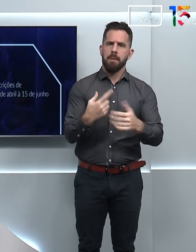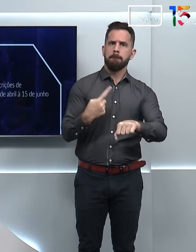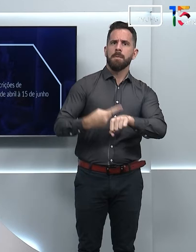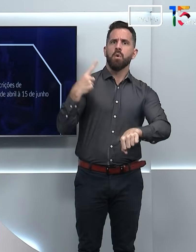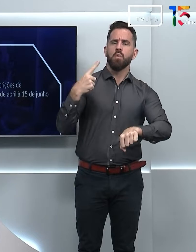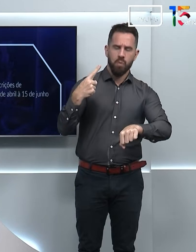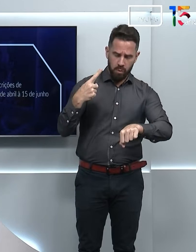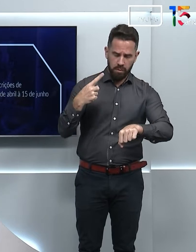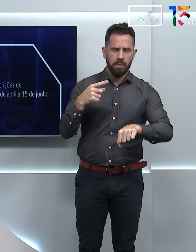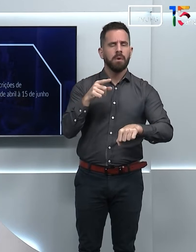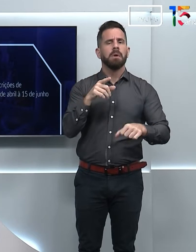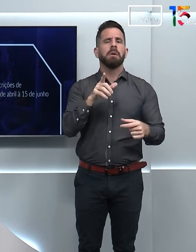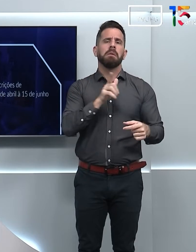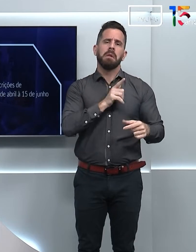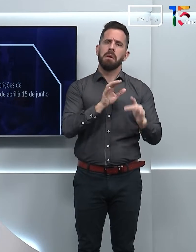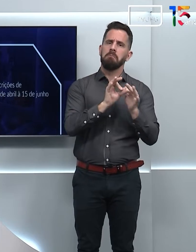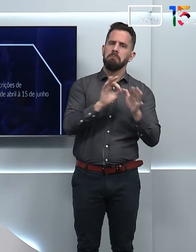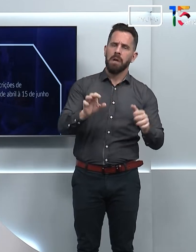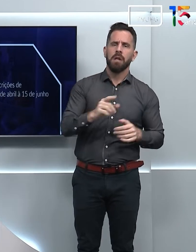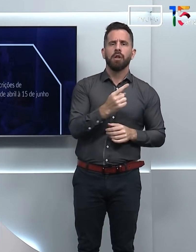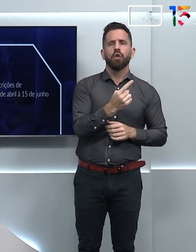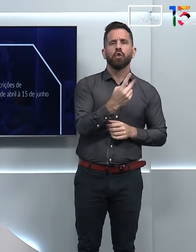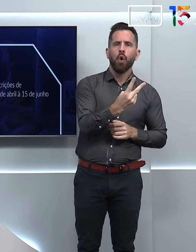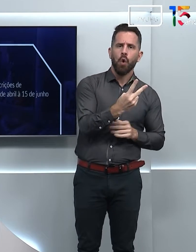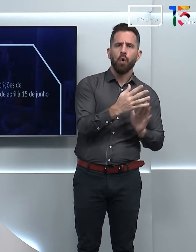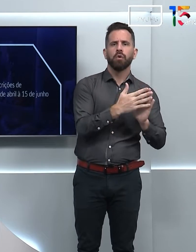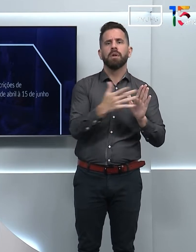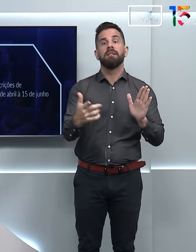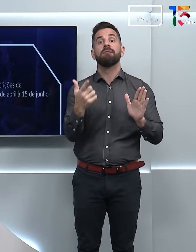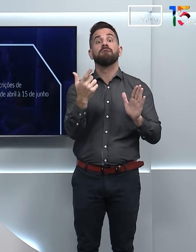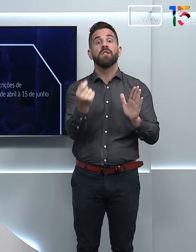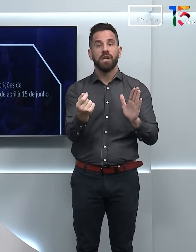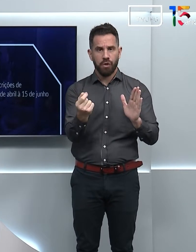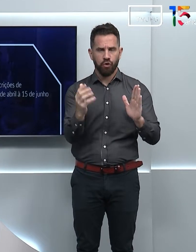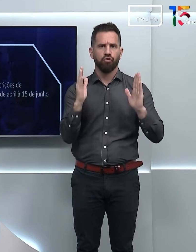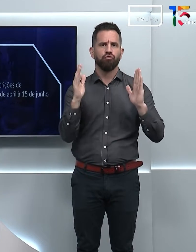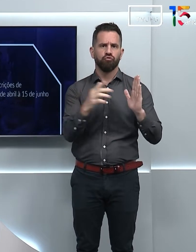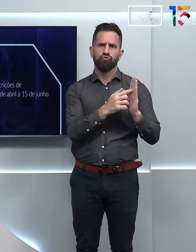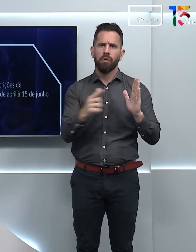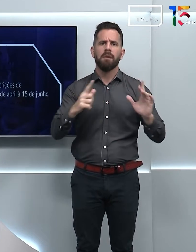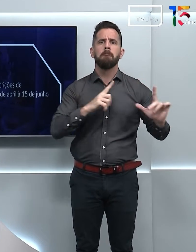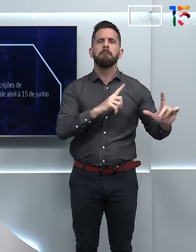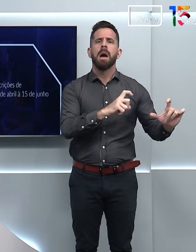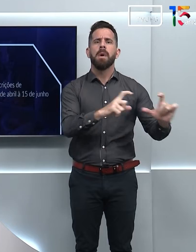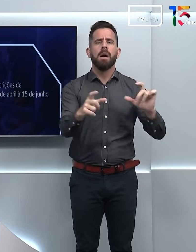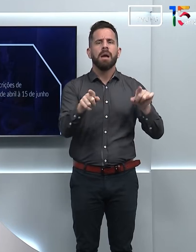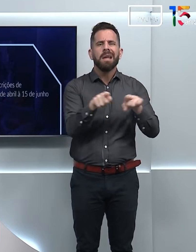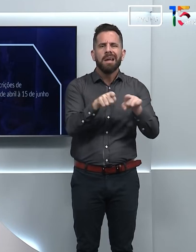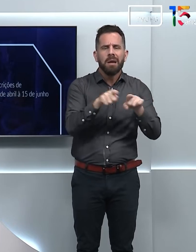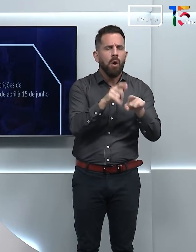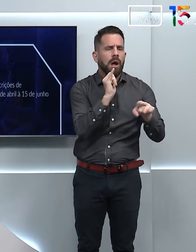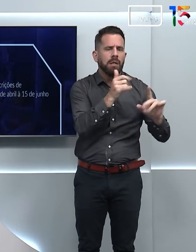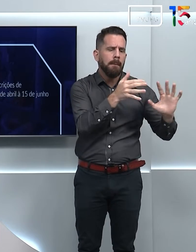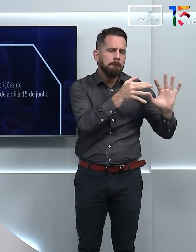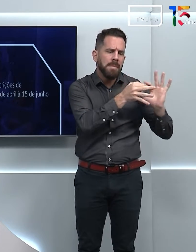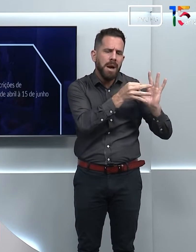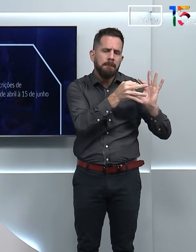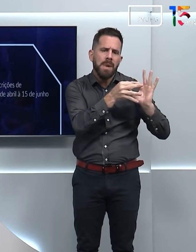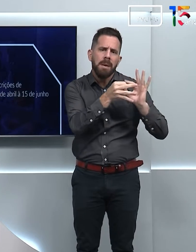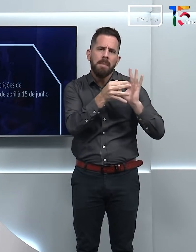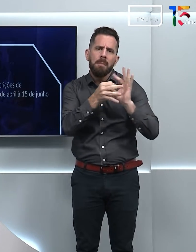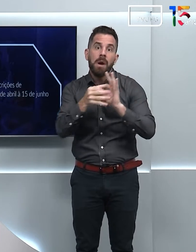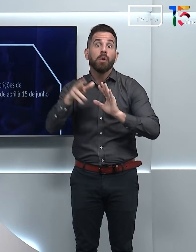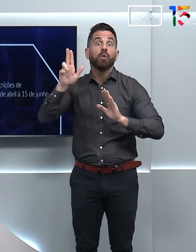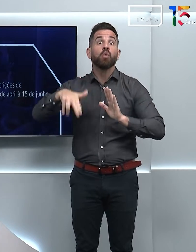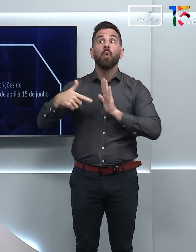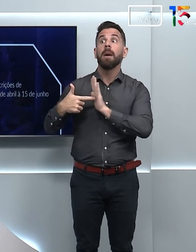Cada ensaio deve ter de 12 a 20 fotografias que formam uma narrativa coesa e que nunca foi apresentada antes